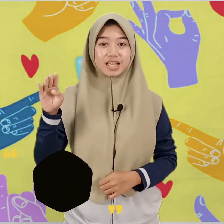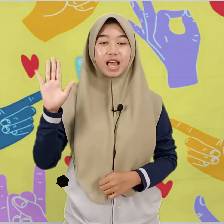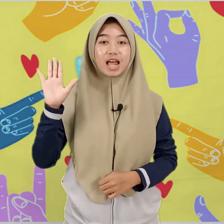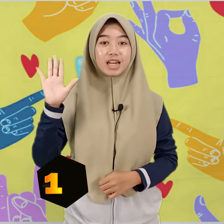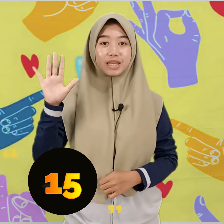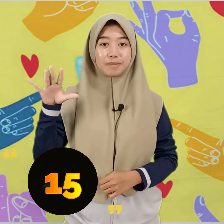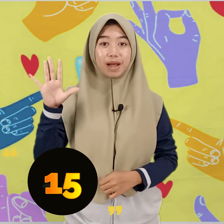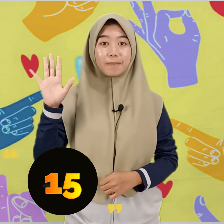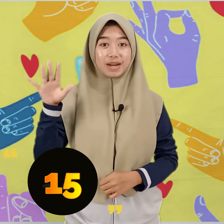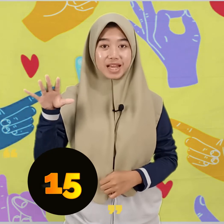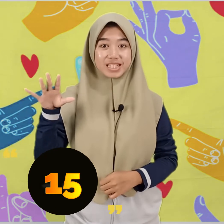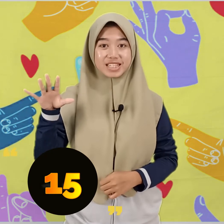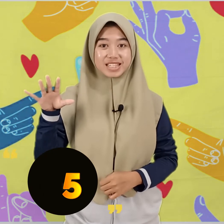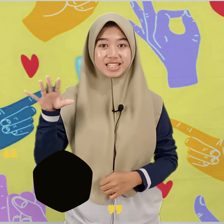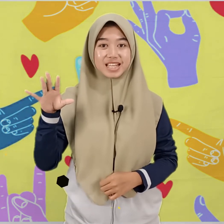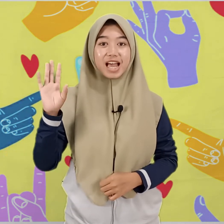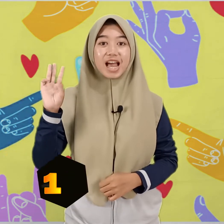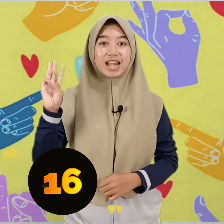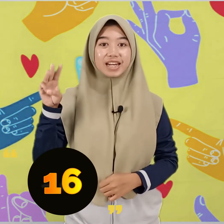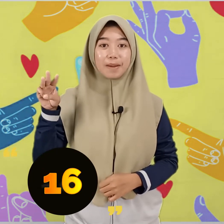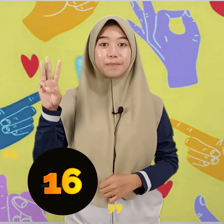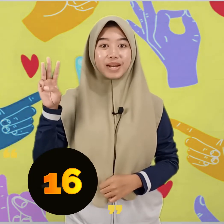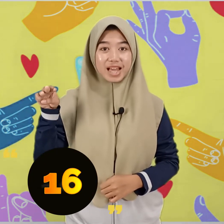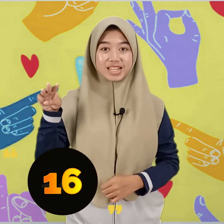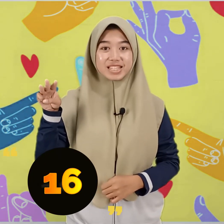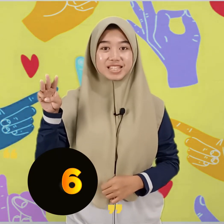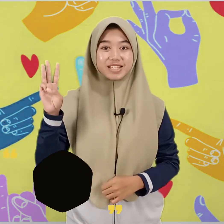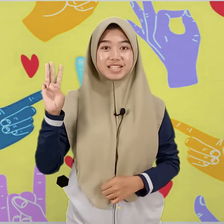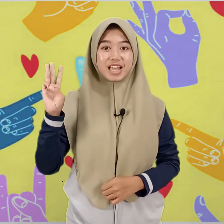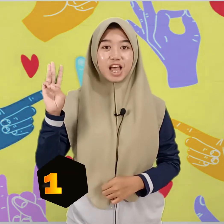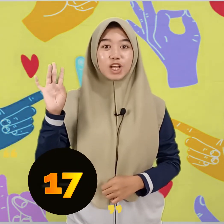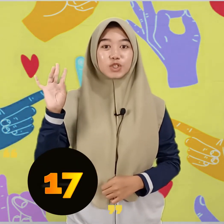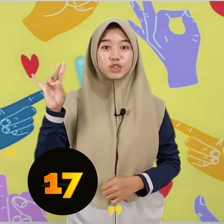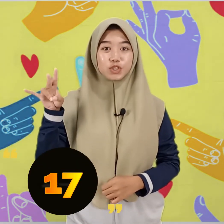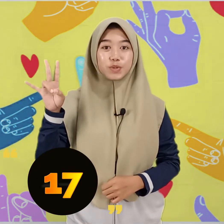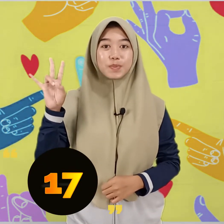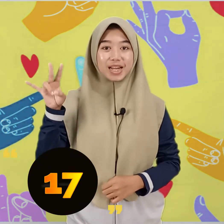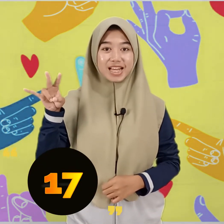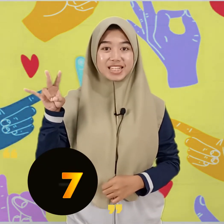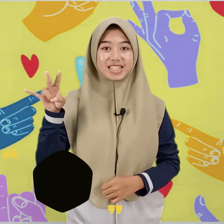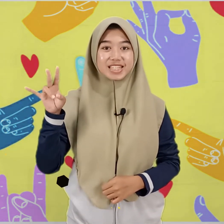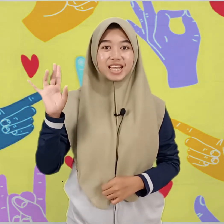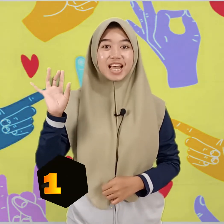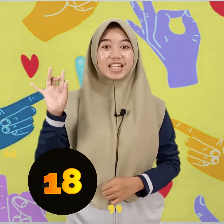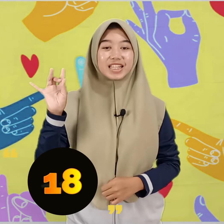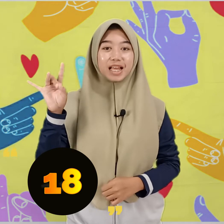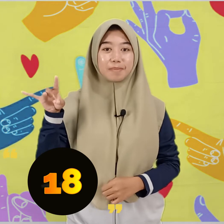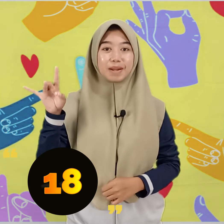15, 16, 17, 18,